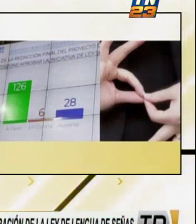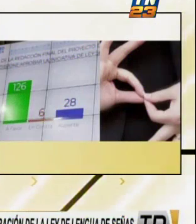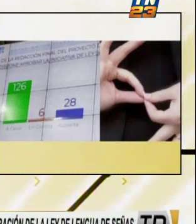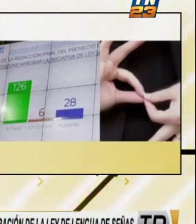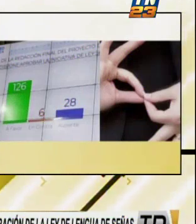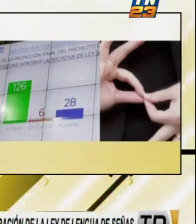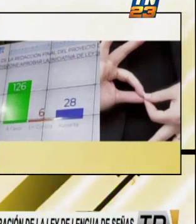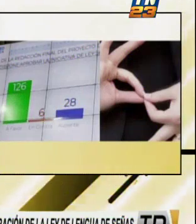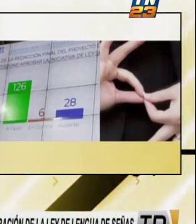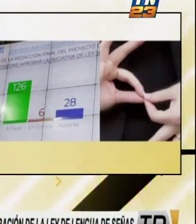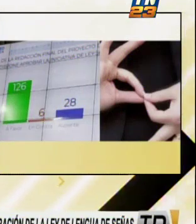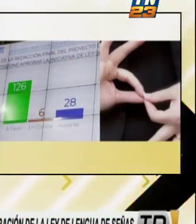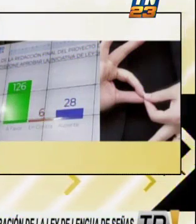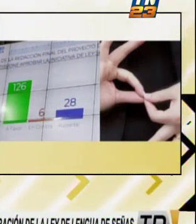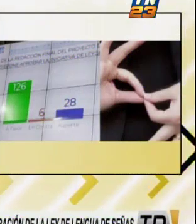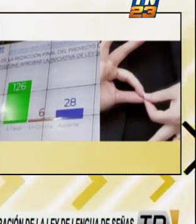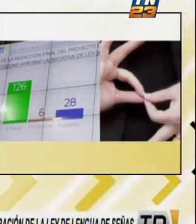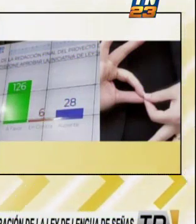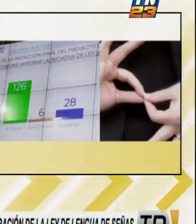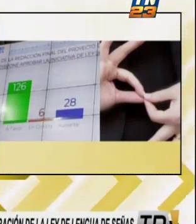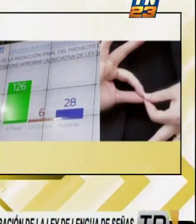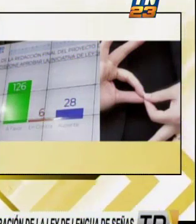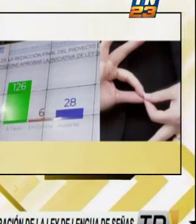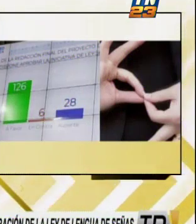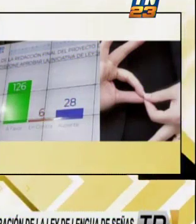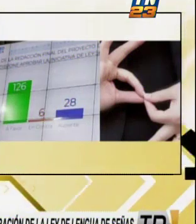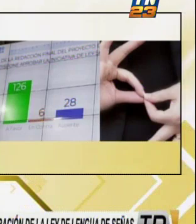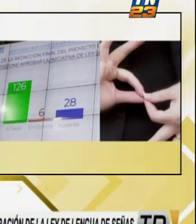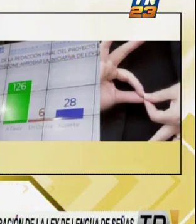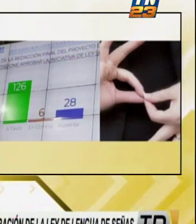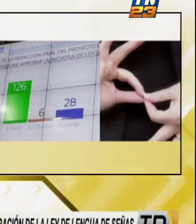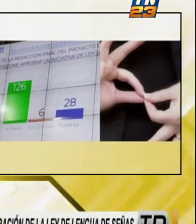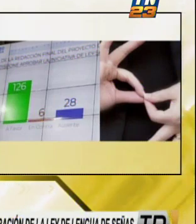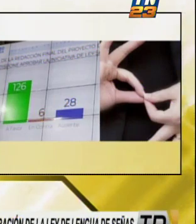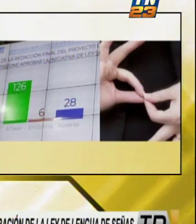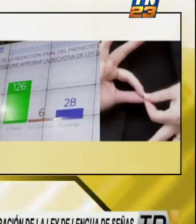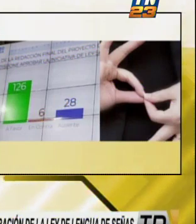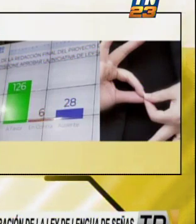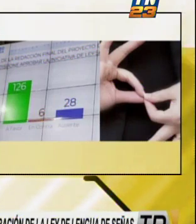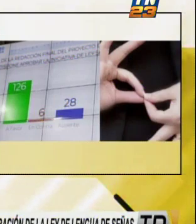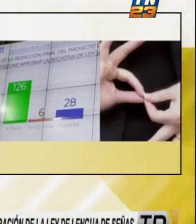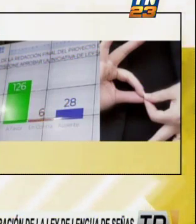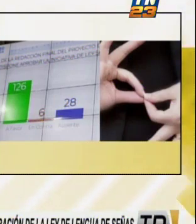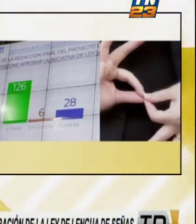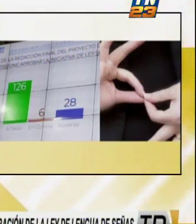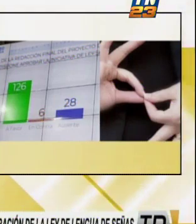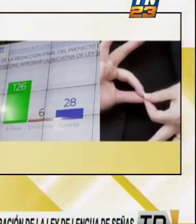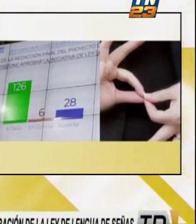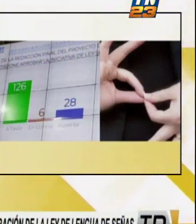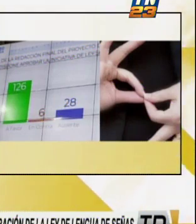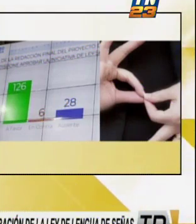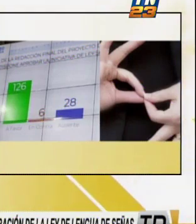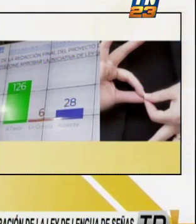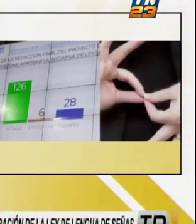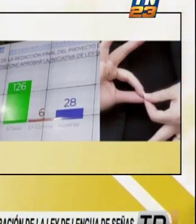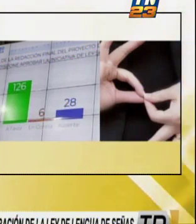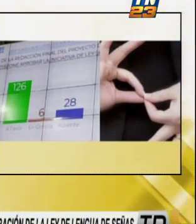este caso que promueve y reconoce la lengua de señas, esto fue aprobado ayer por el Congreso de la República. Detalla que están a la